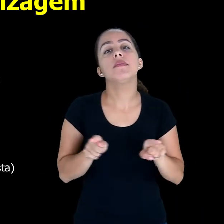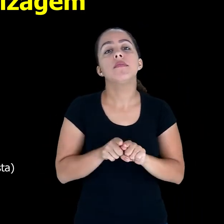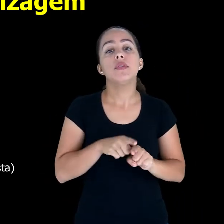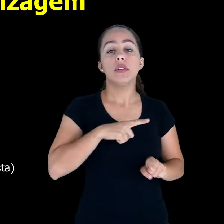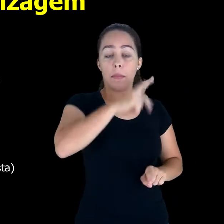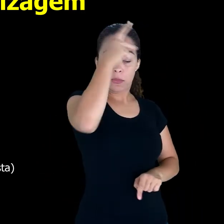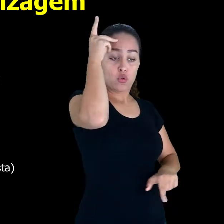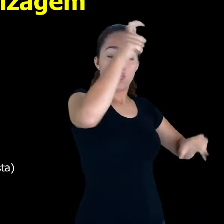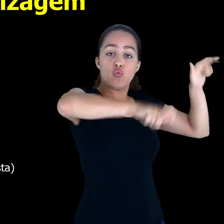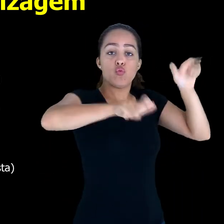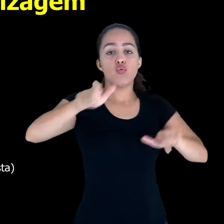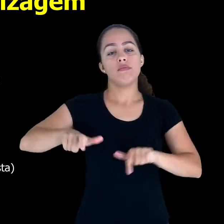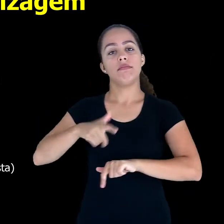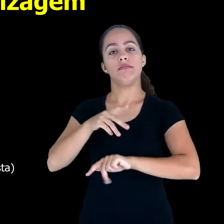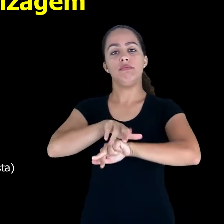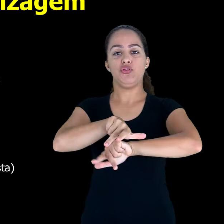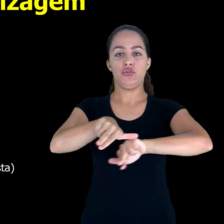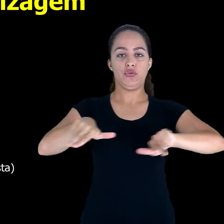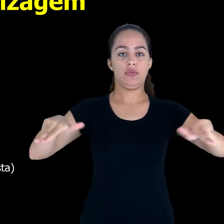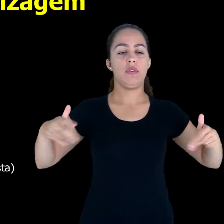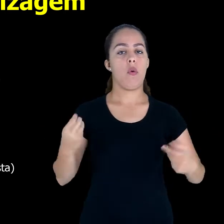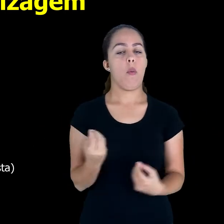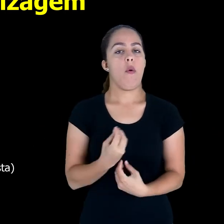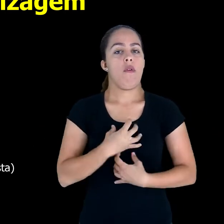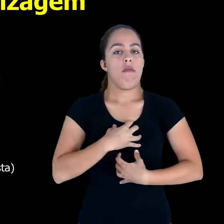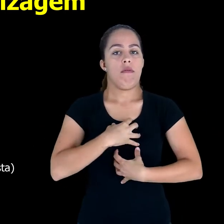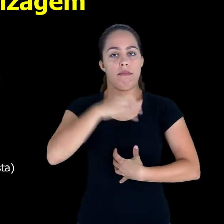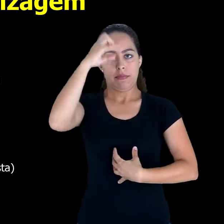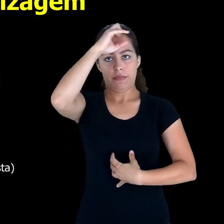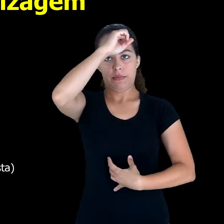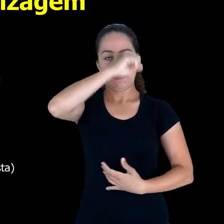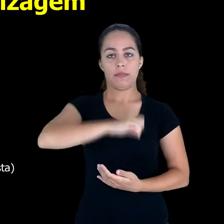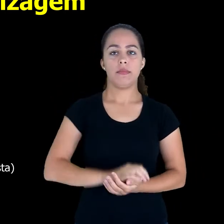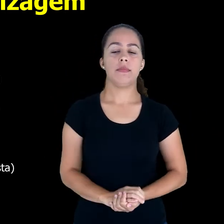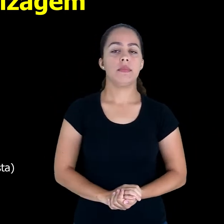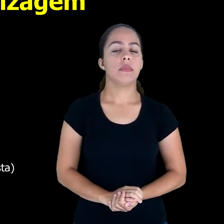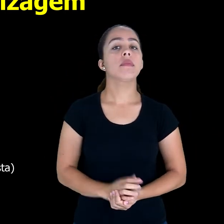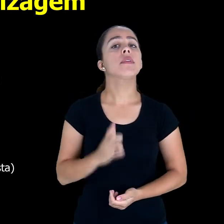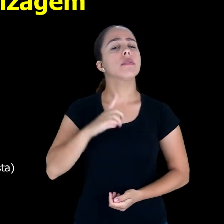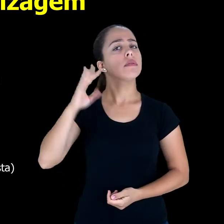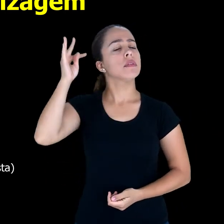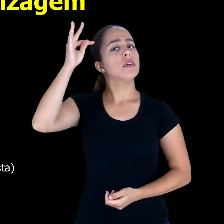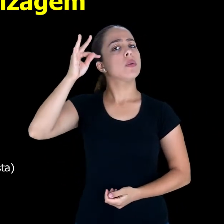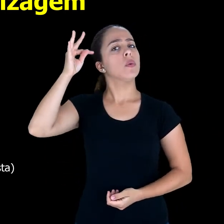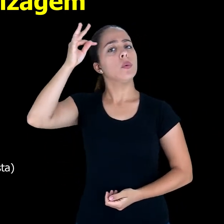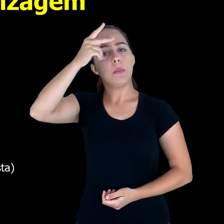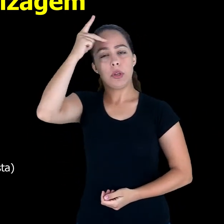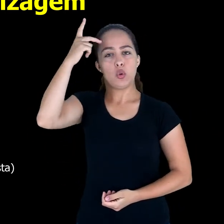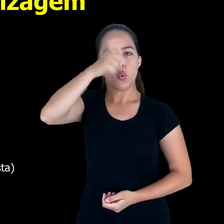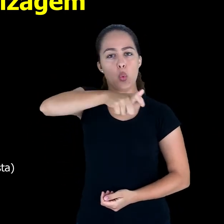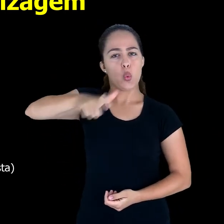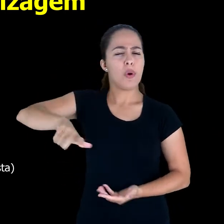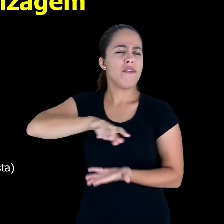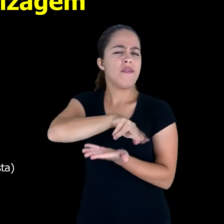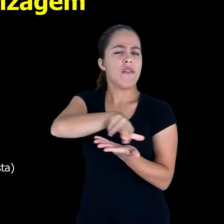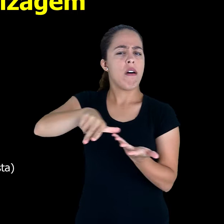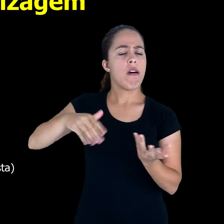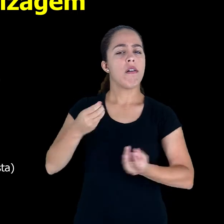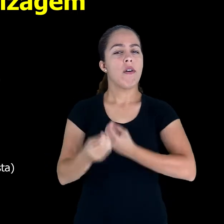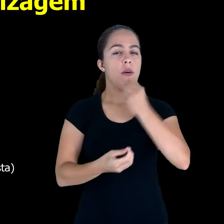podemos pensar que existem diferentes estilos. Existem vários teóricos, várias categorizações